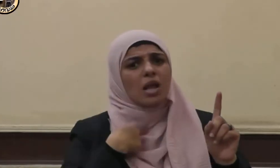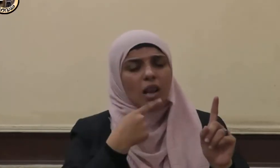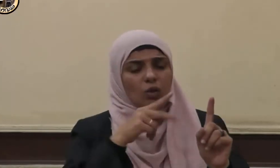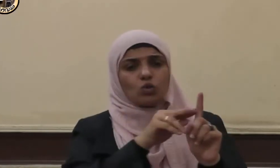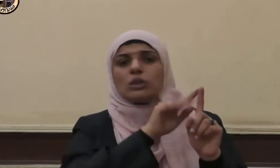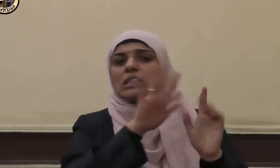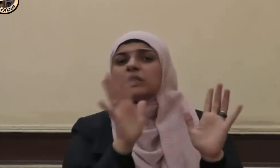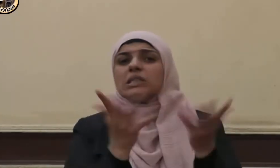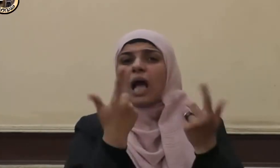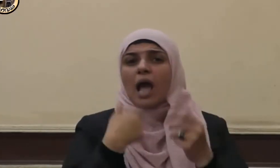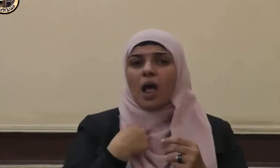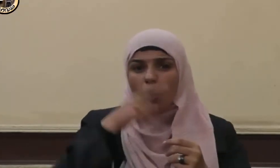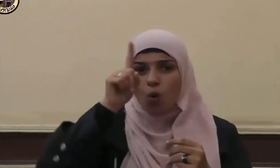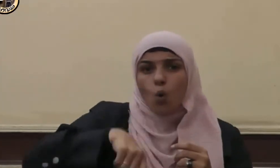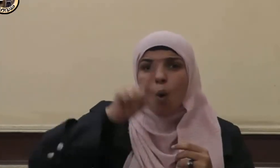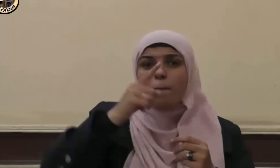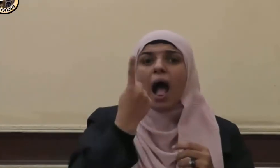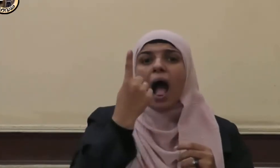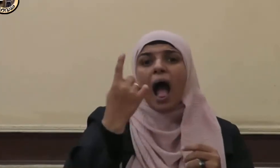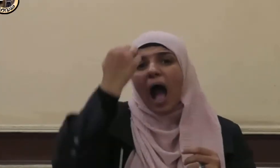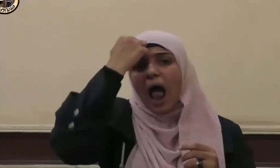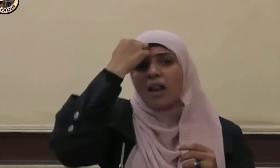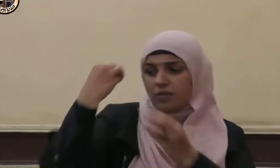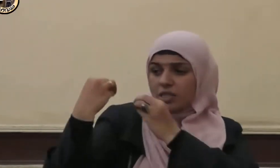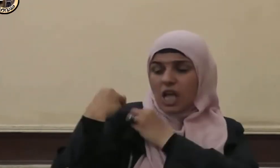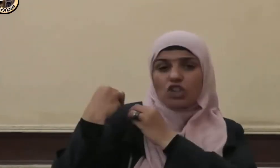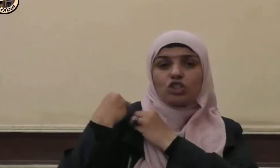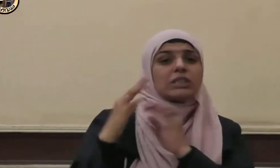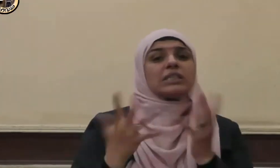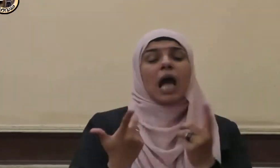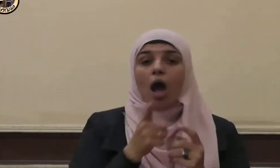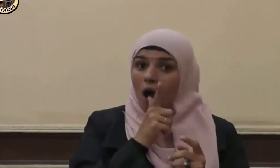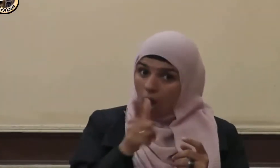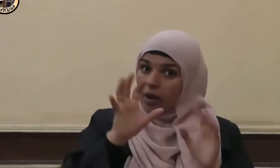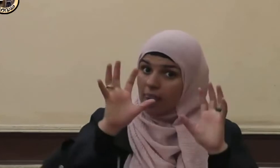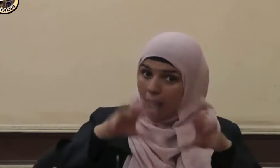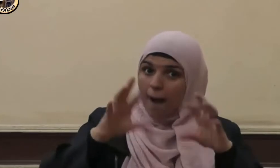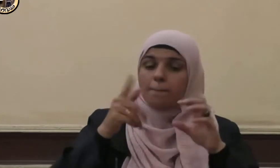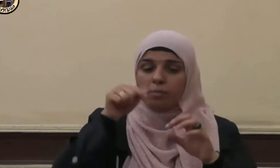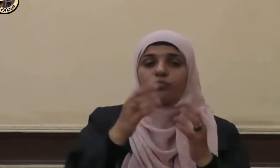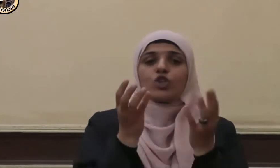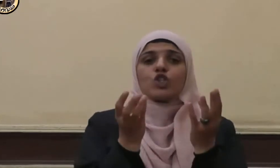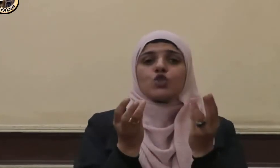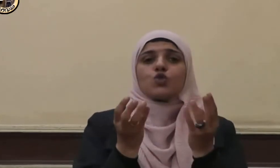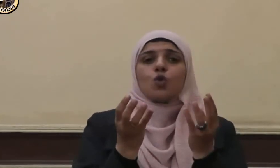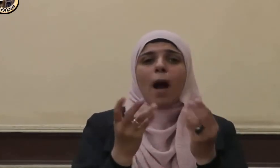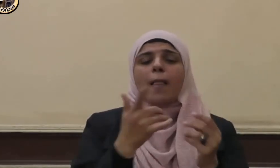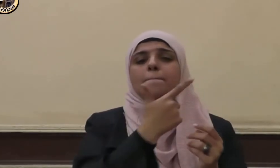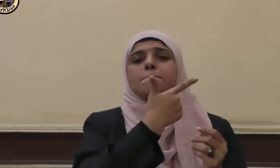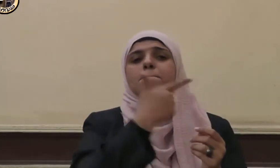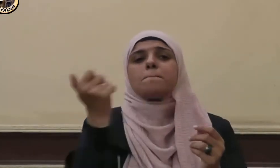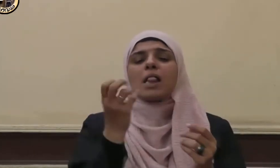فيكسب أحدنا أنف حسنة قال يسبح مئة تسبيحة